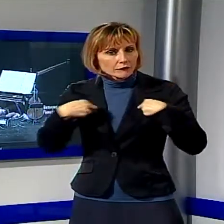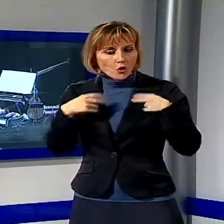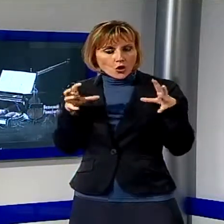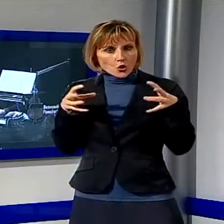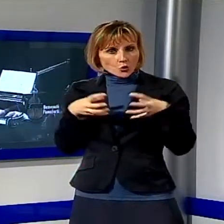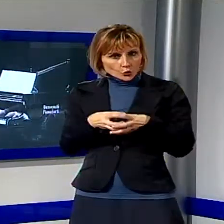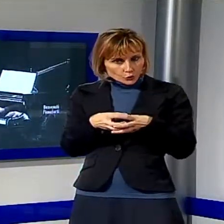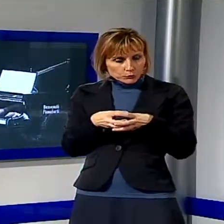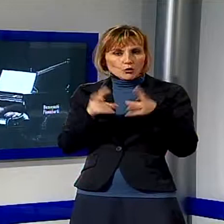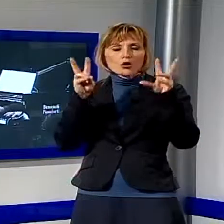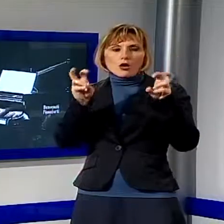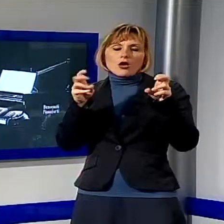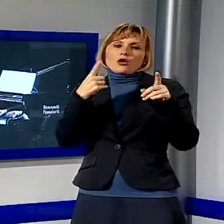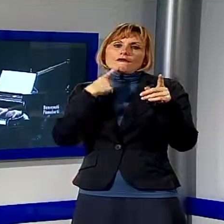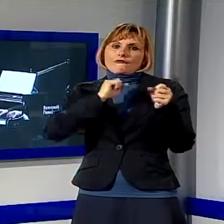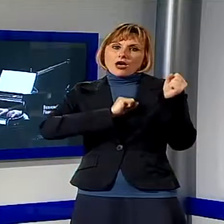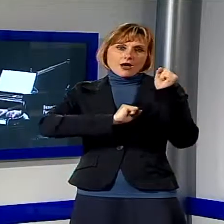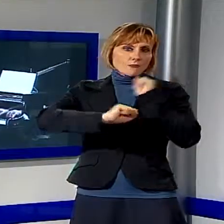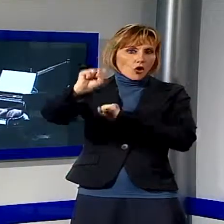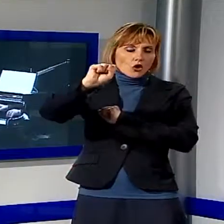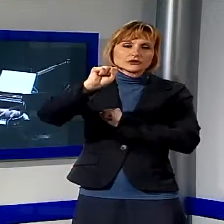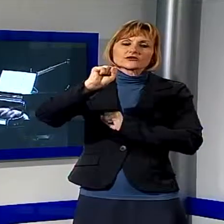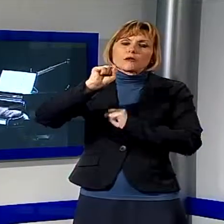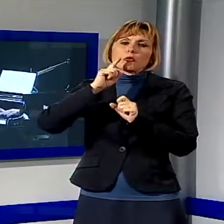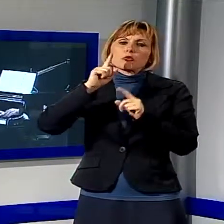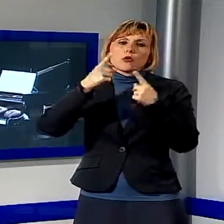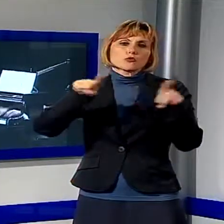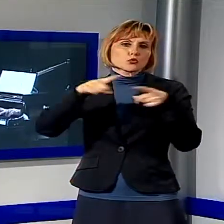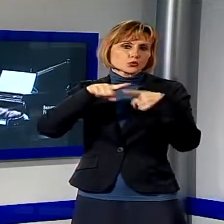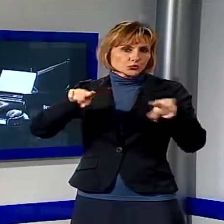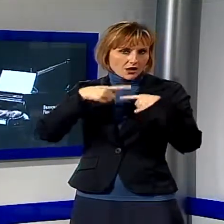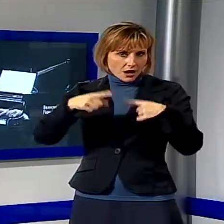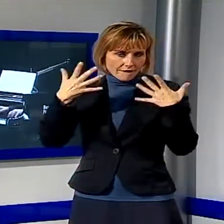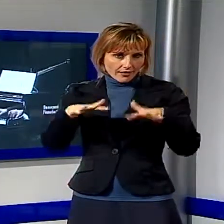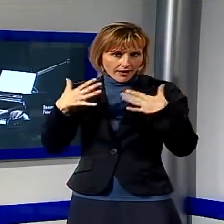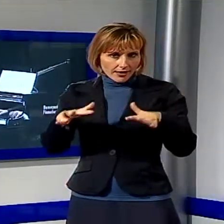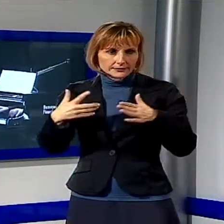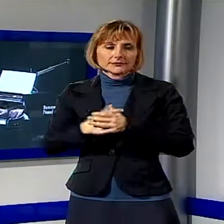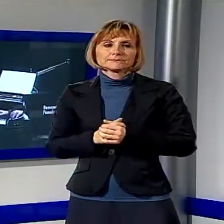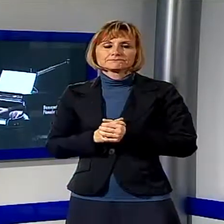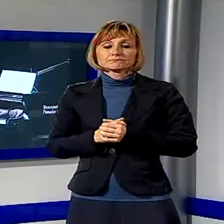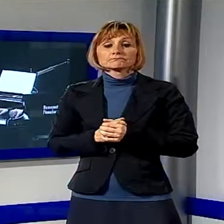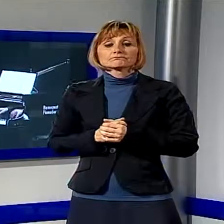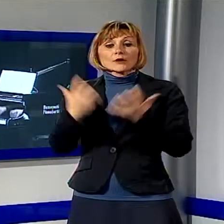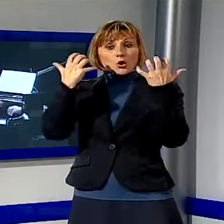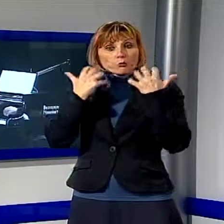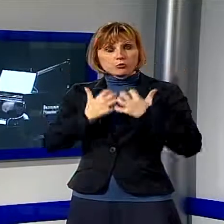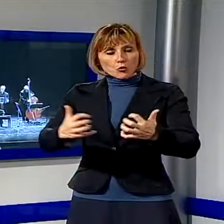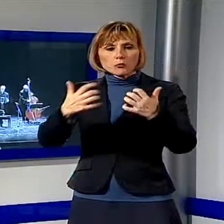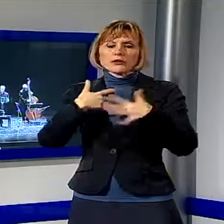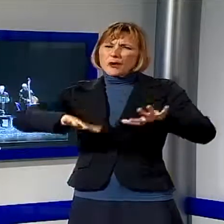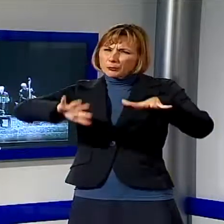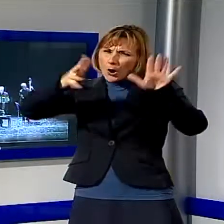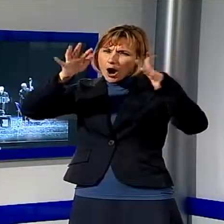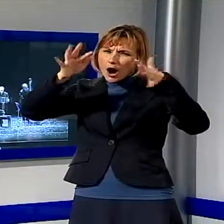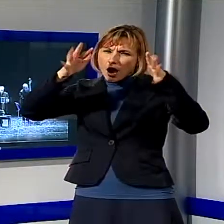di Libertango, il brano più conosciuto di Astor Piazzolla. Più volte spontaneamente il pubblico non ha trattenuto gli applausi a